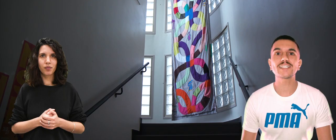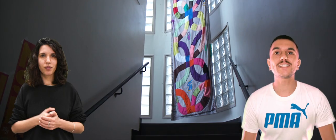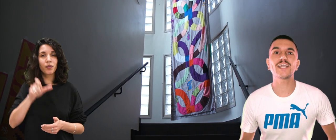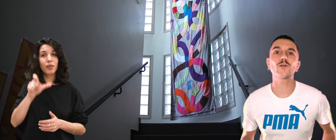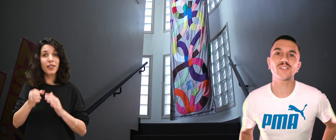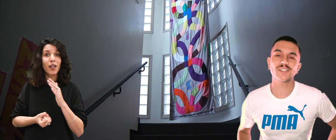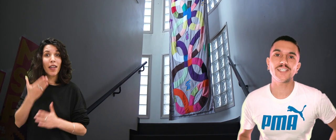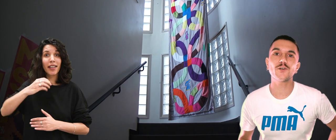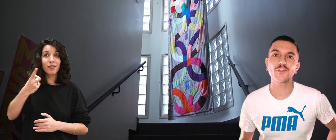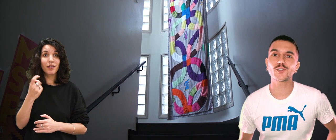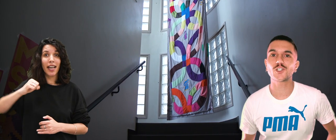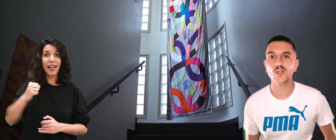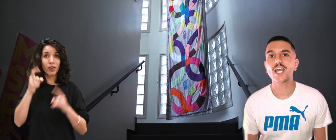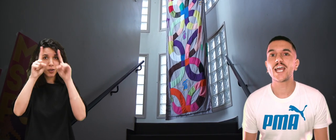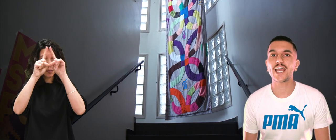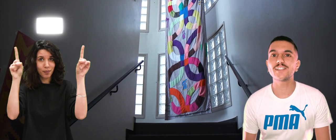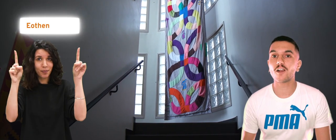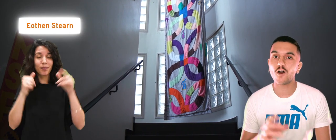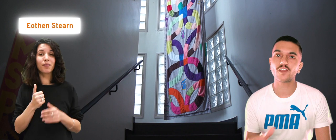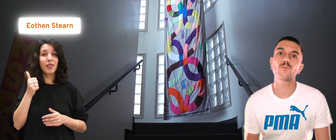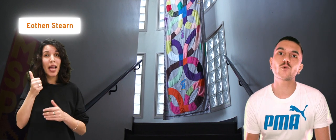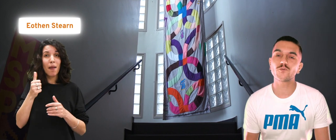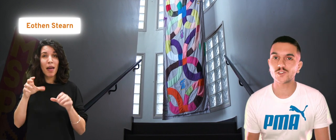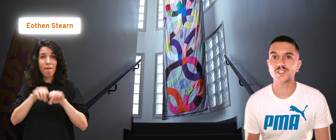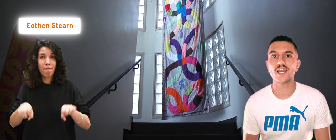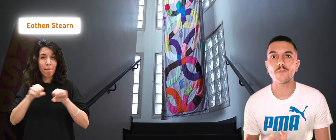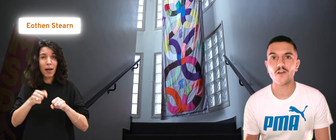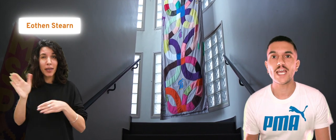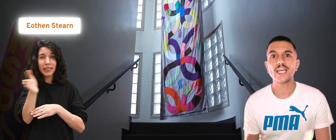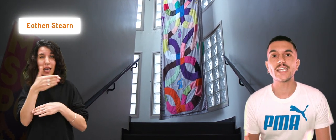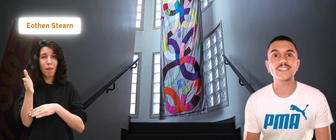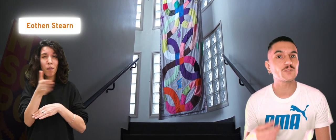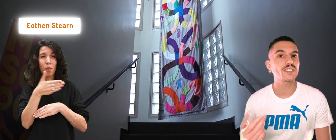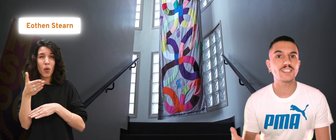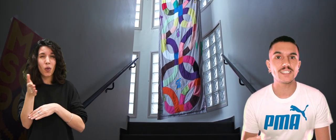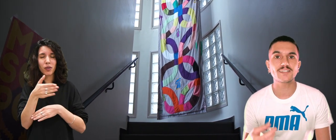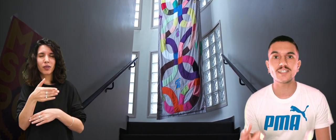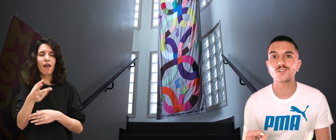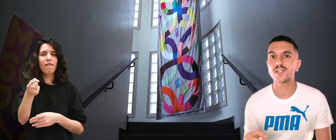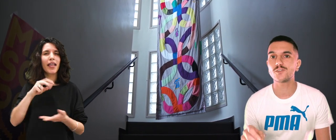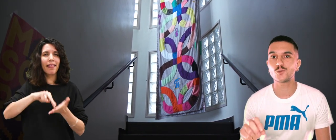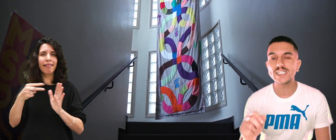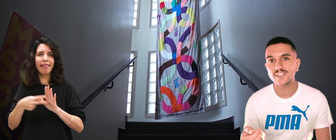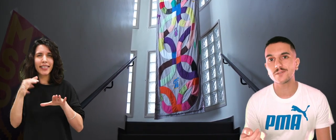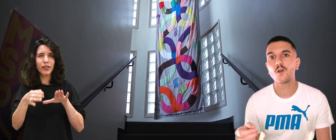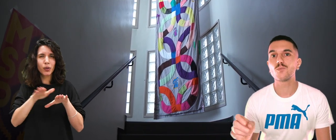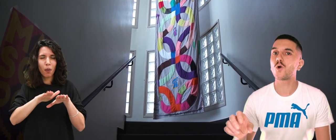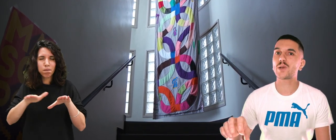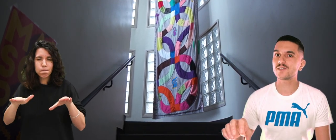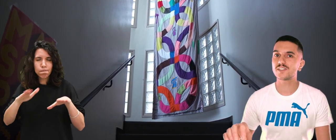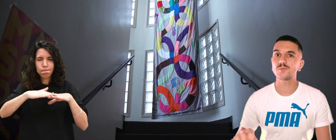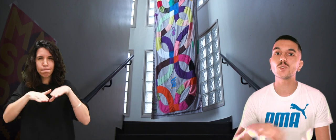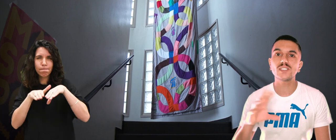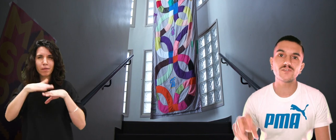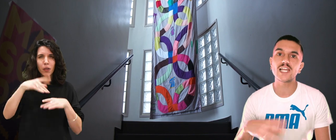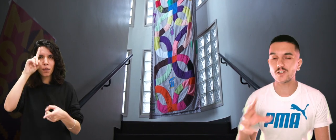L'artiste écossaise Iothen Stern réalise un grand drapeau confectionné à la main, et qui s'inspire des techniques traditionnelles du quilting, pour